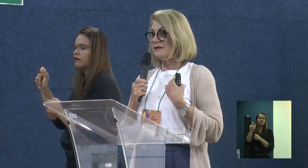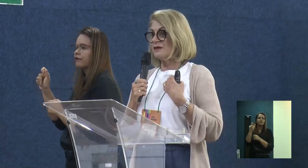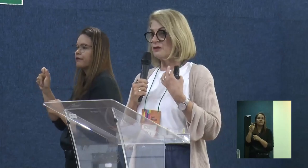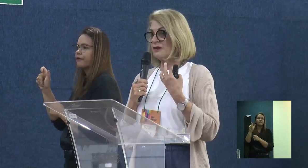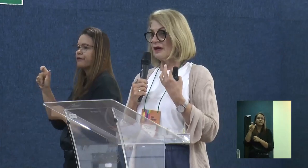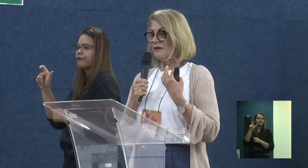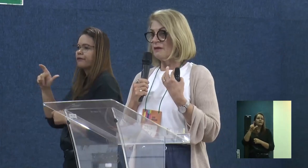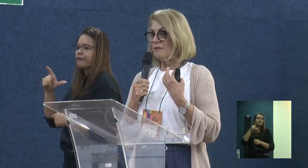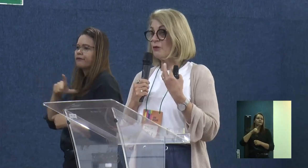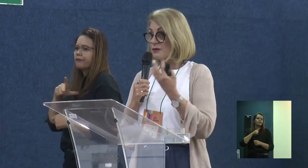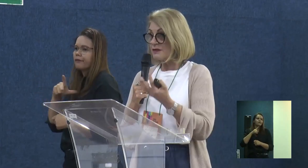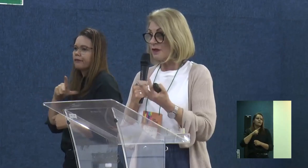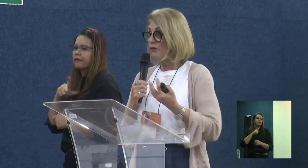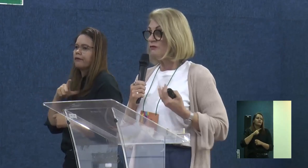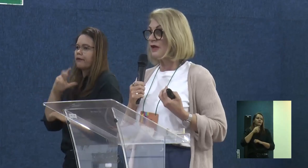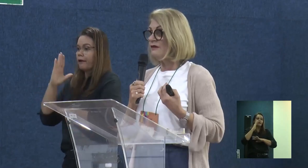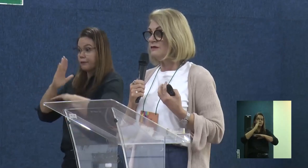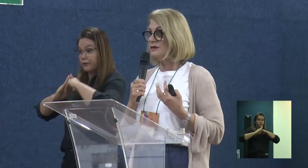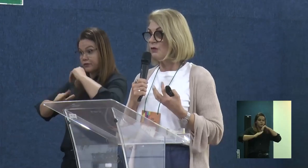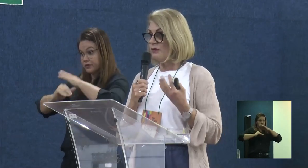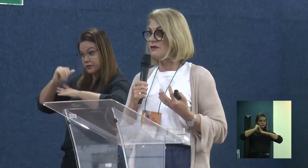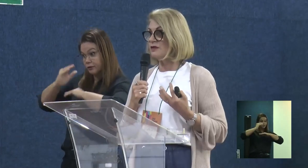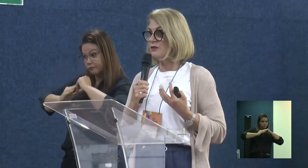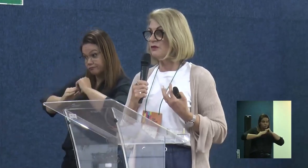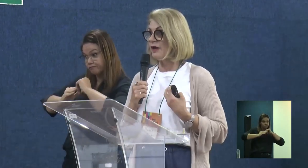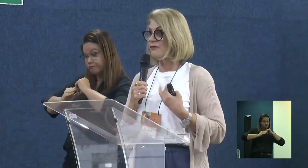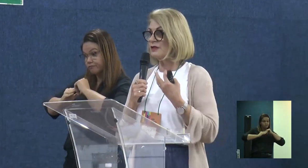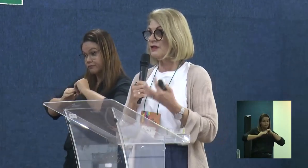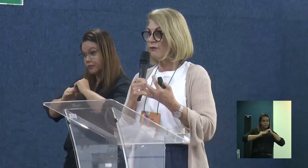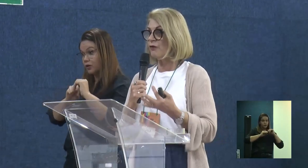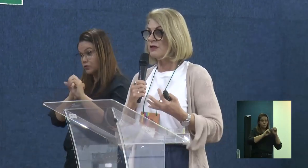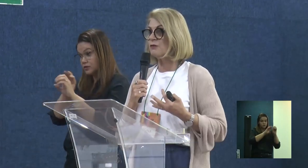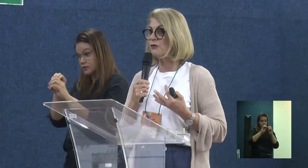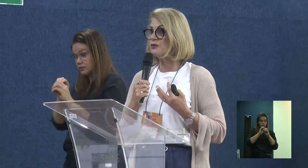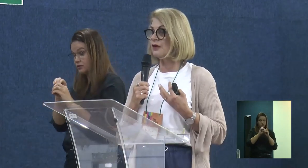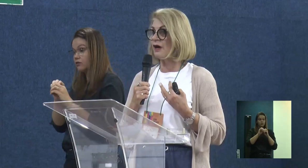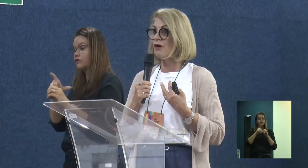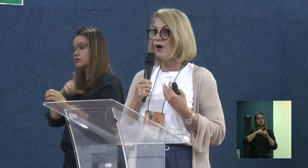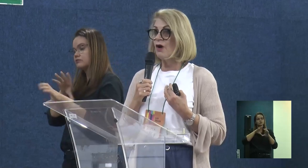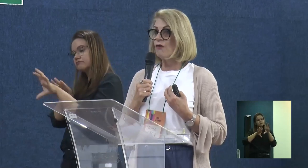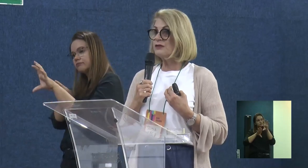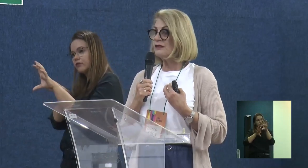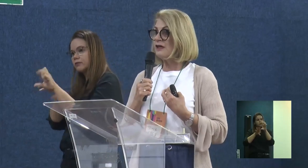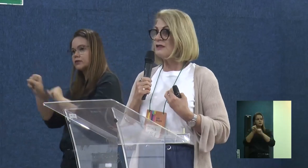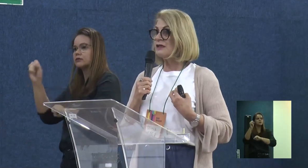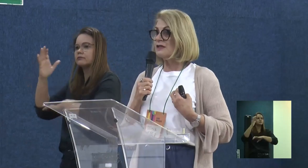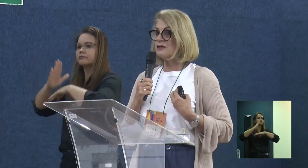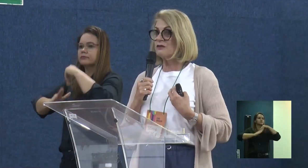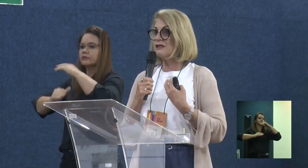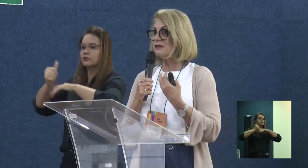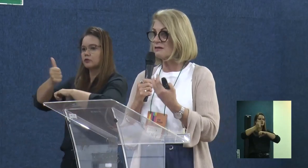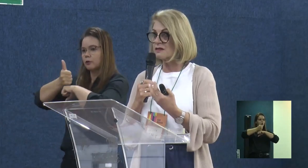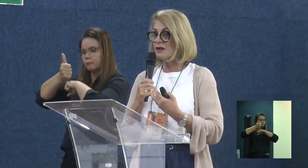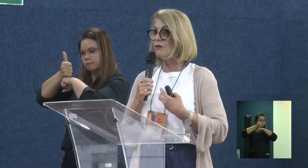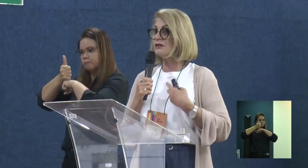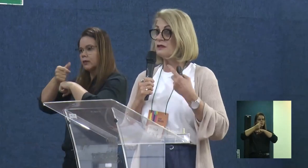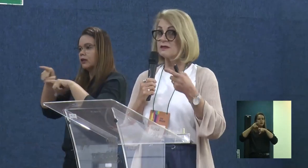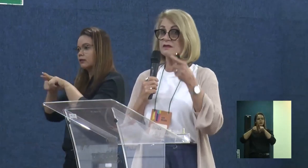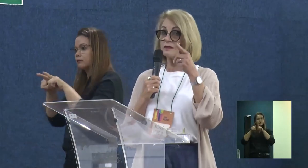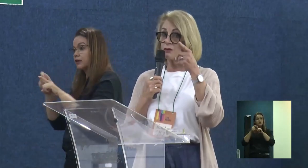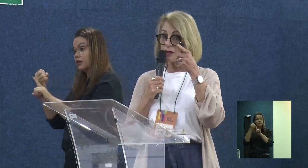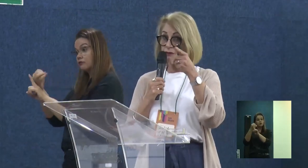questão da profissão, né, então, o ensino, né, você tem a formação profissional, você tem essa questão da